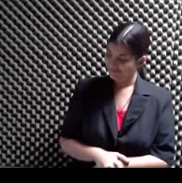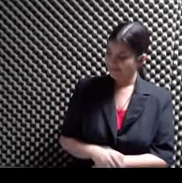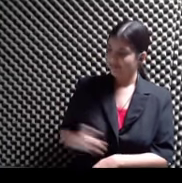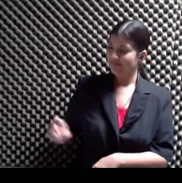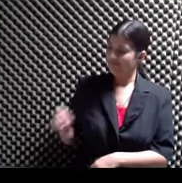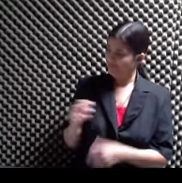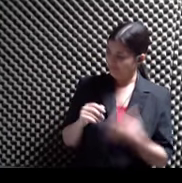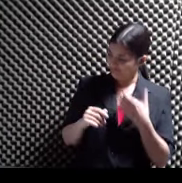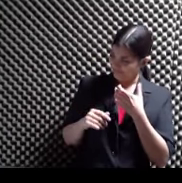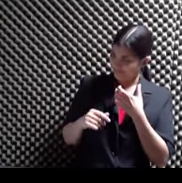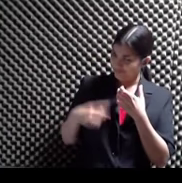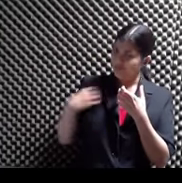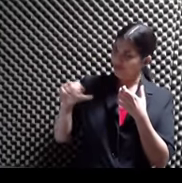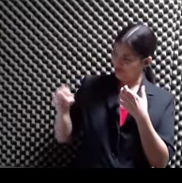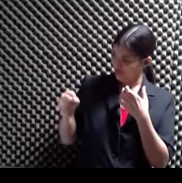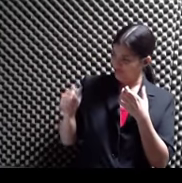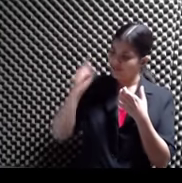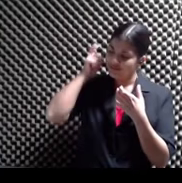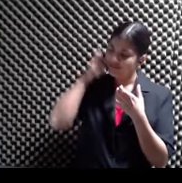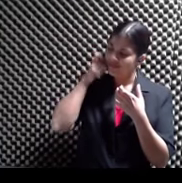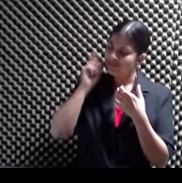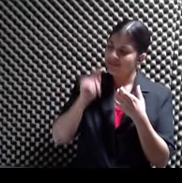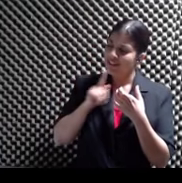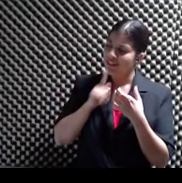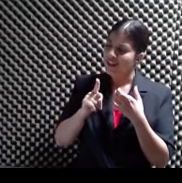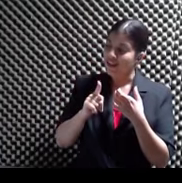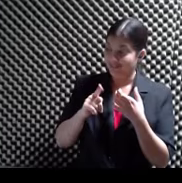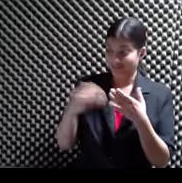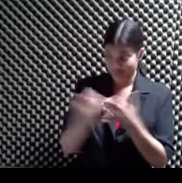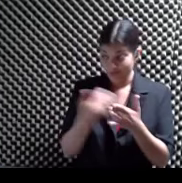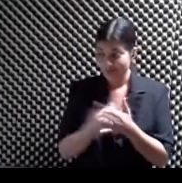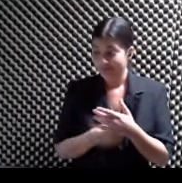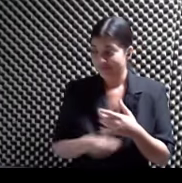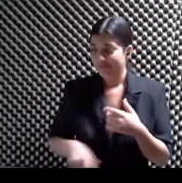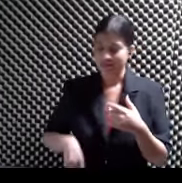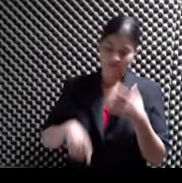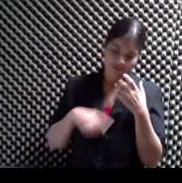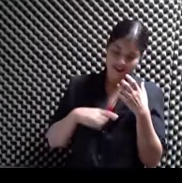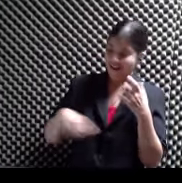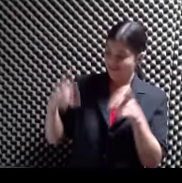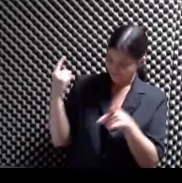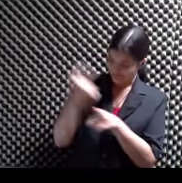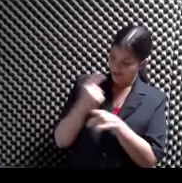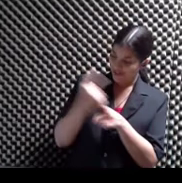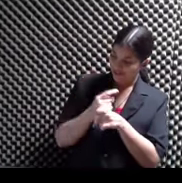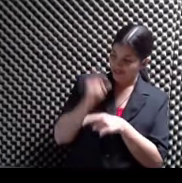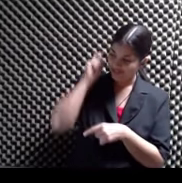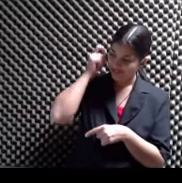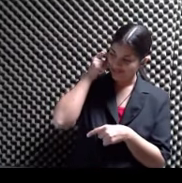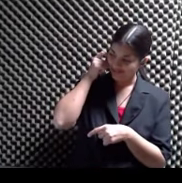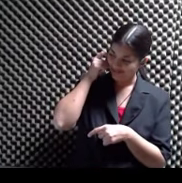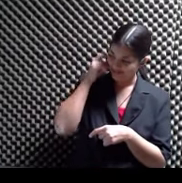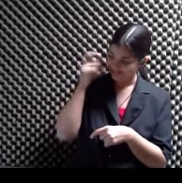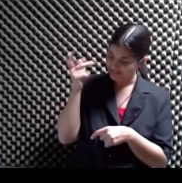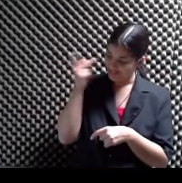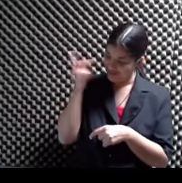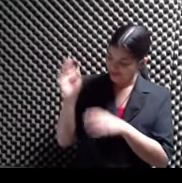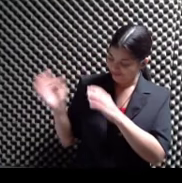Afirmativo El mencionado artículo bluetooth Es su último modelo Eso es correcto Le hace juego con la tablilla Y luce muy, muy